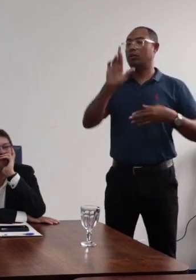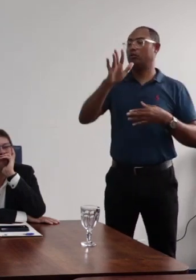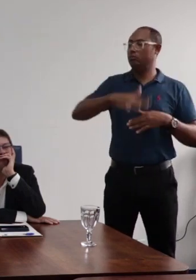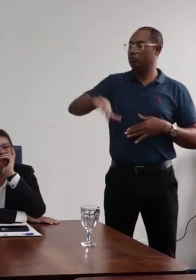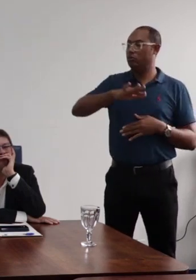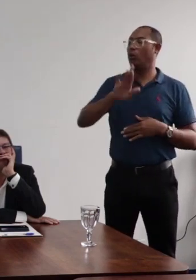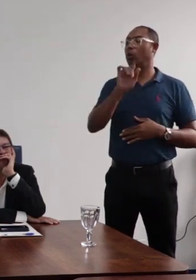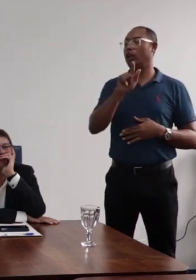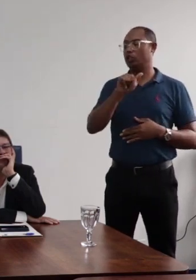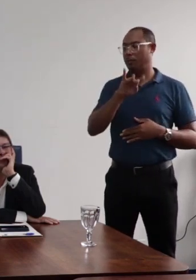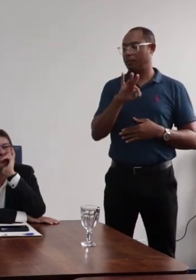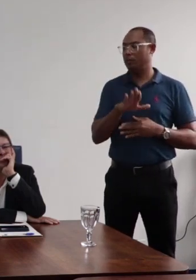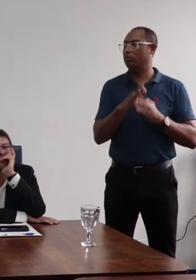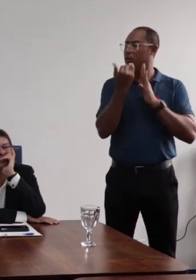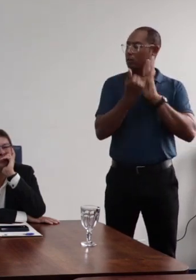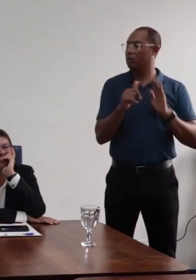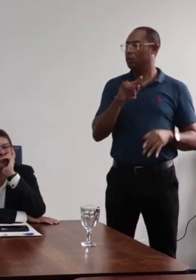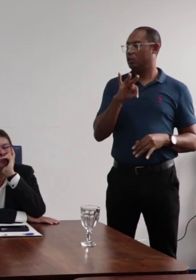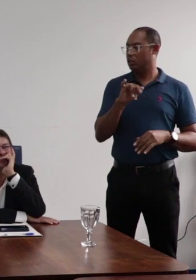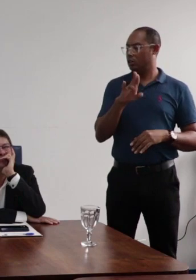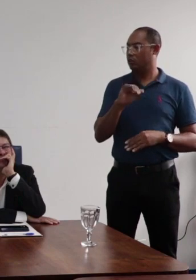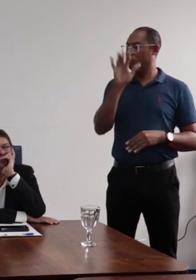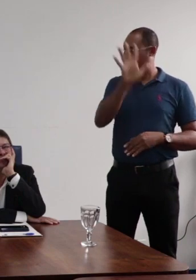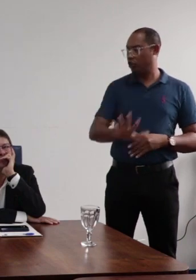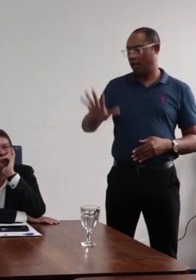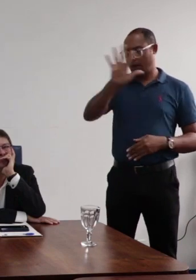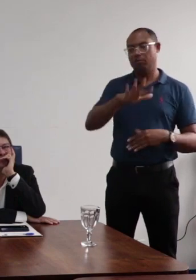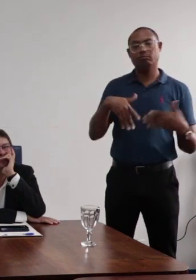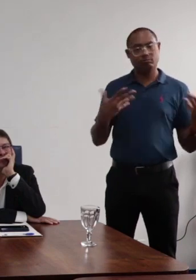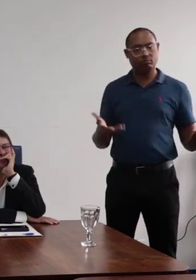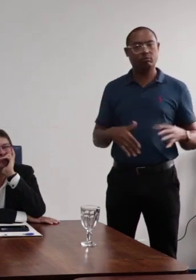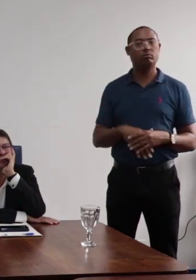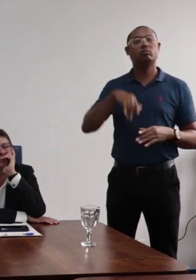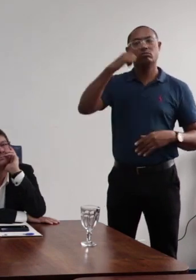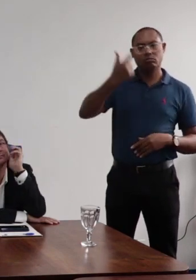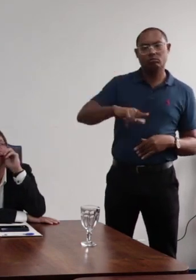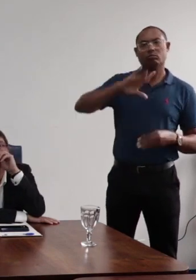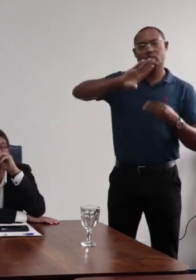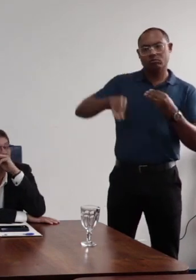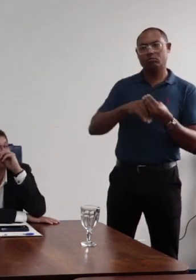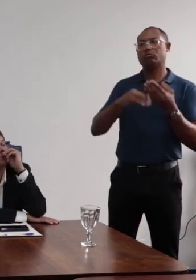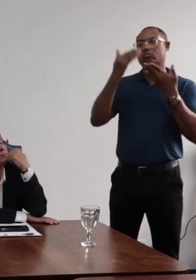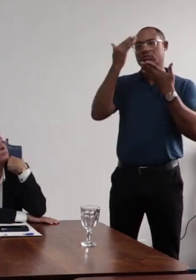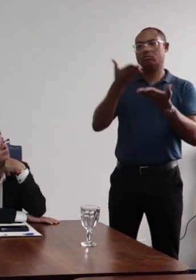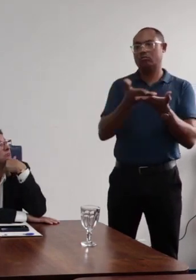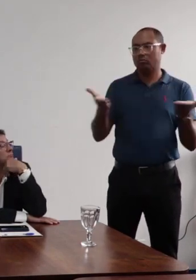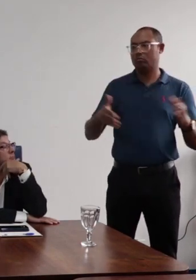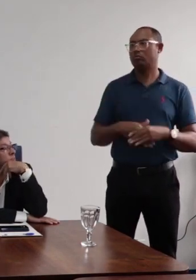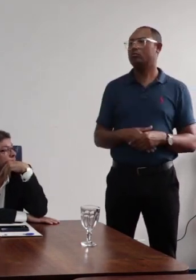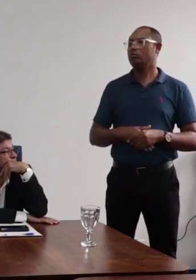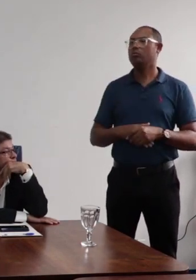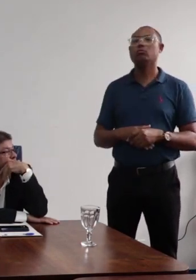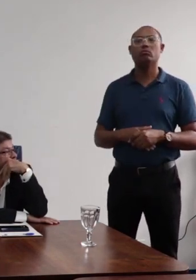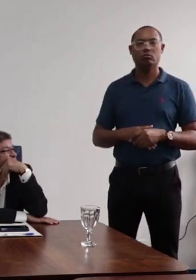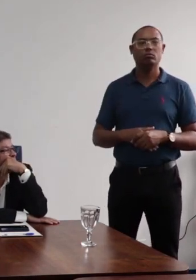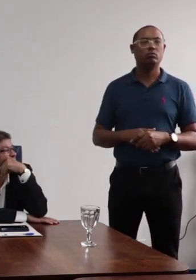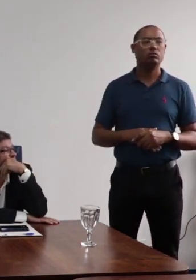estatuto e o nosso Regimento Geral. Eu queria reafirmar isso e agradecer aqui a colaboração. Mas,